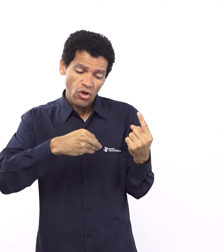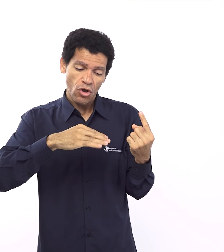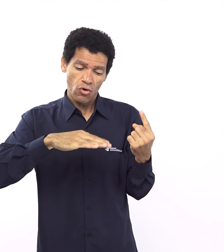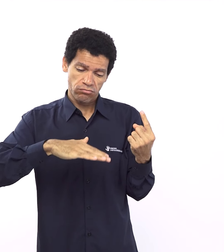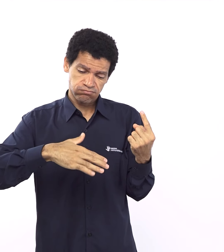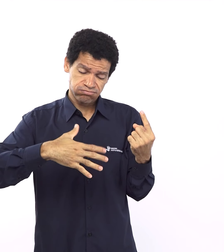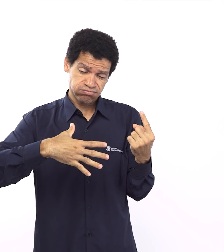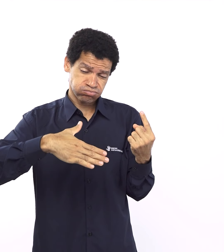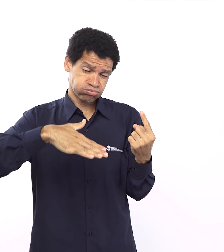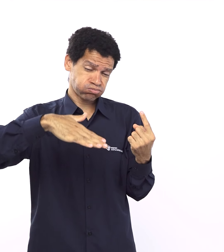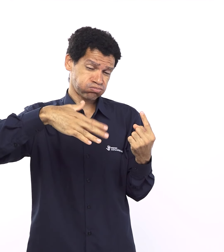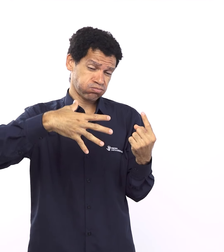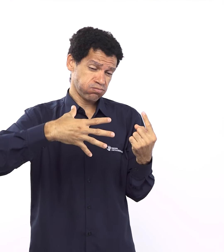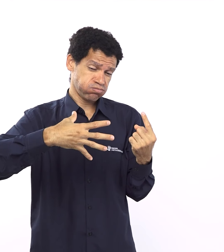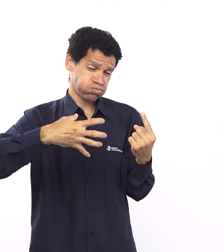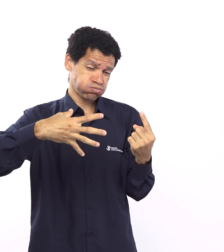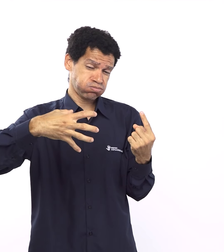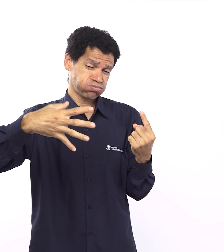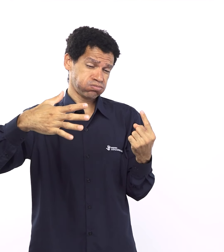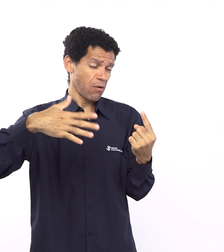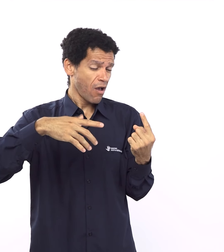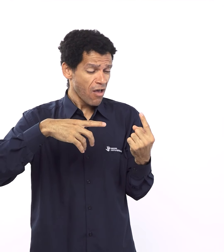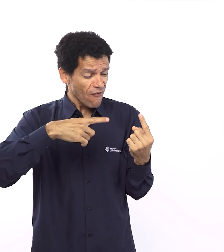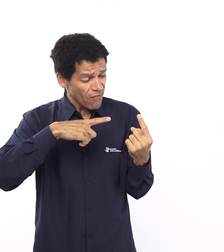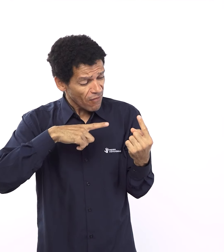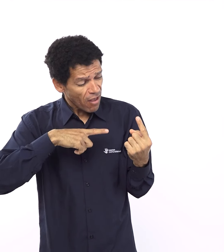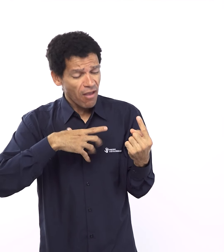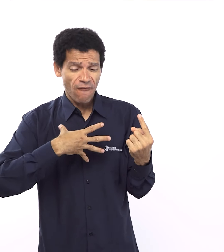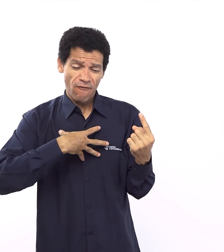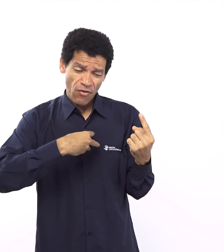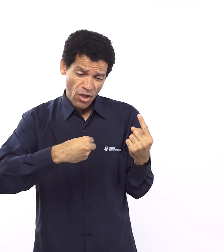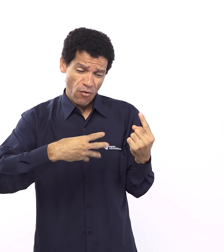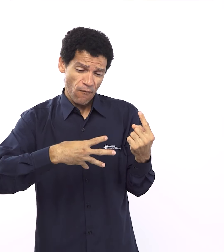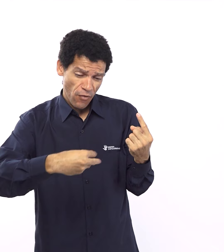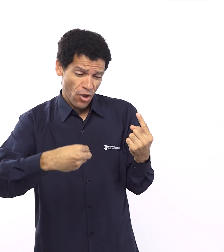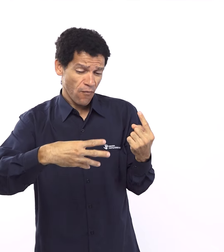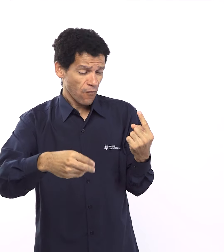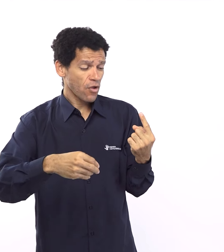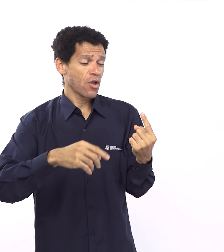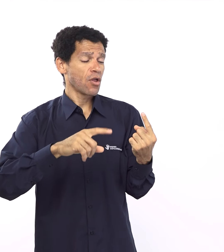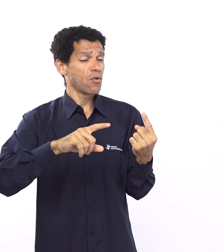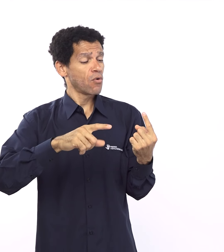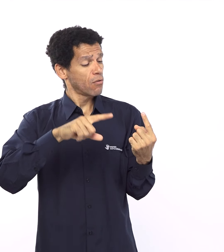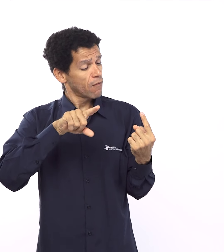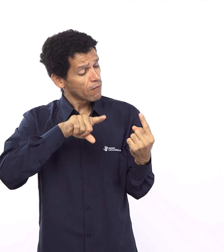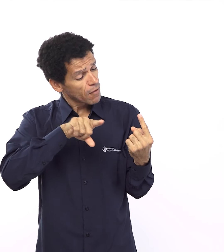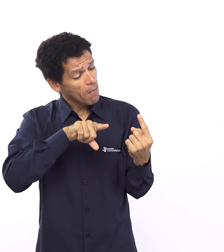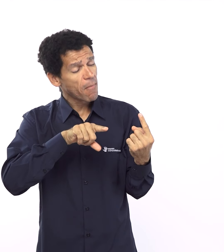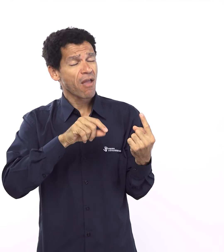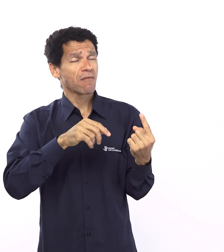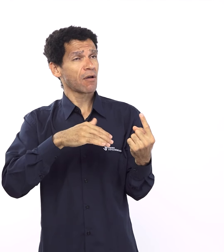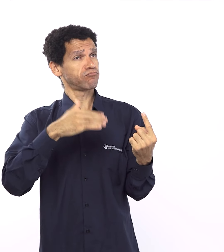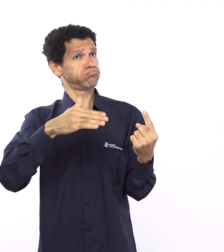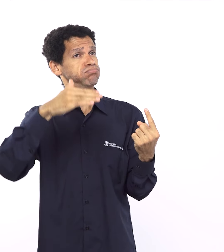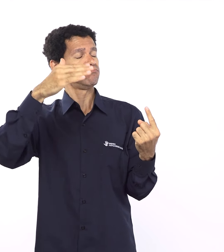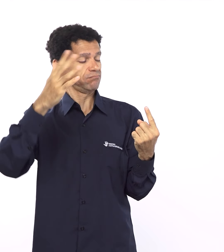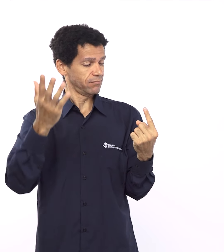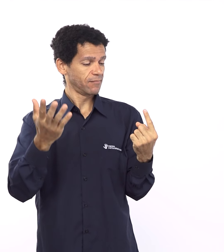Deus faz pra Abraão, mas algo que é importante pra gente entender esse chamado é o que acontece no capítulo anterior, que era da Torre de